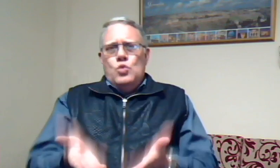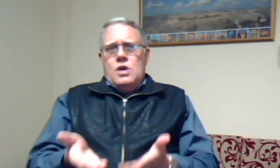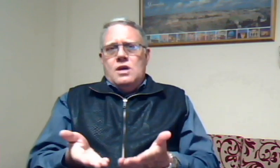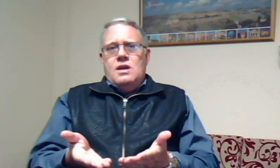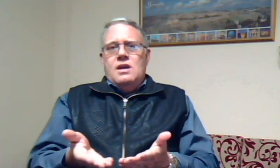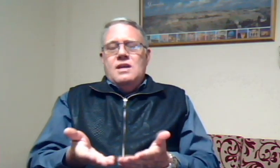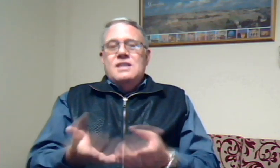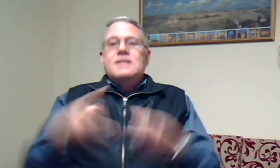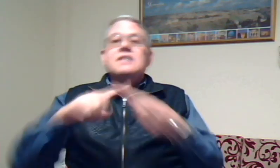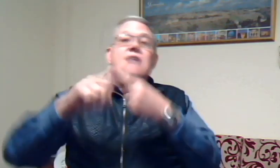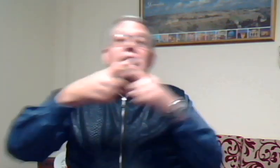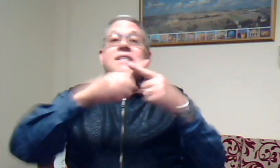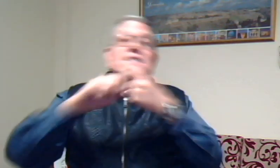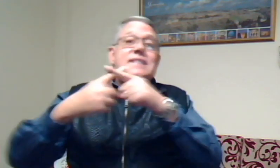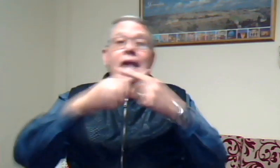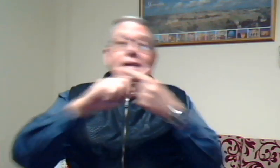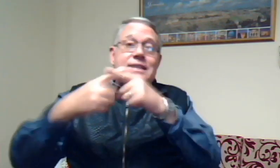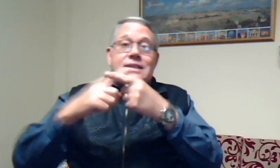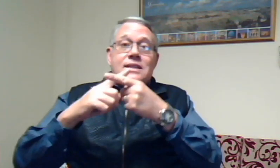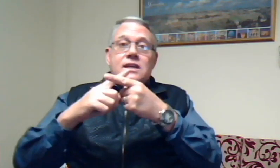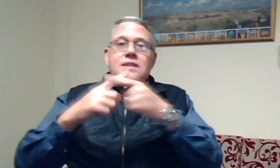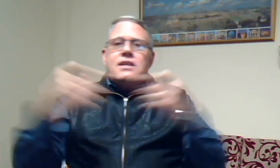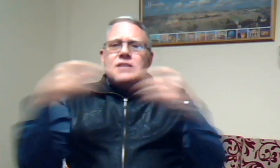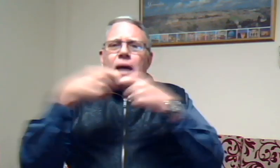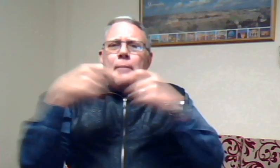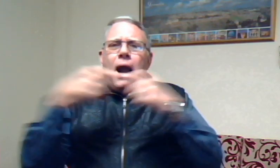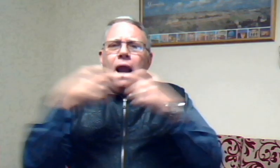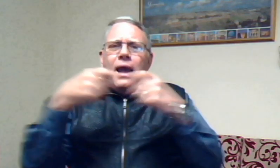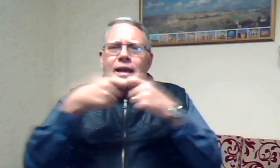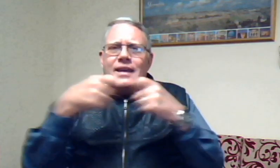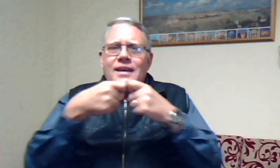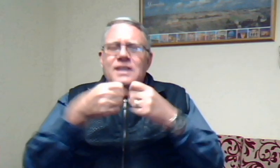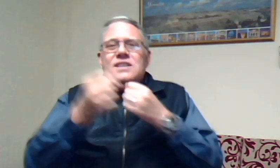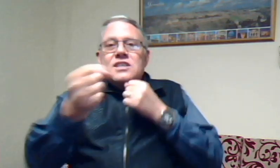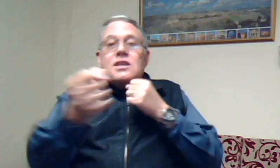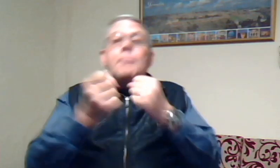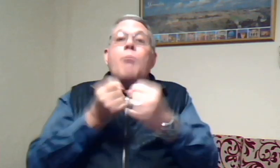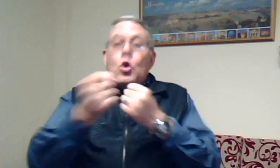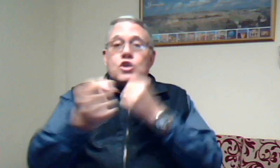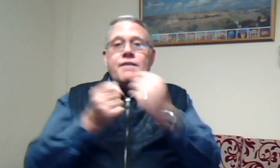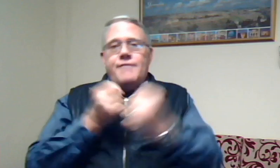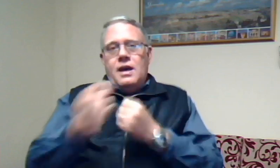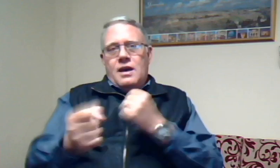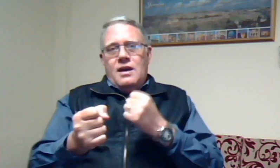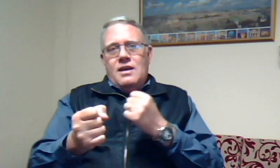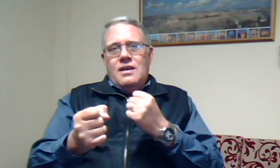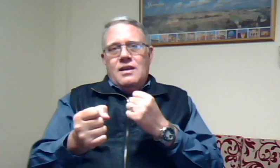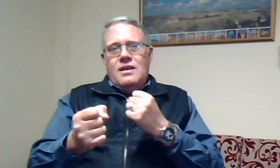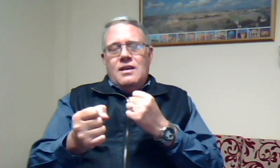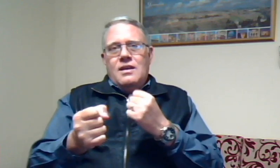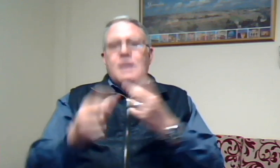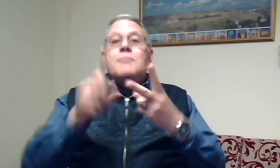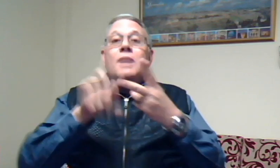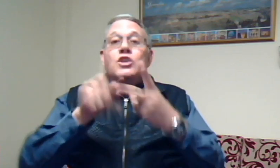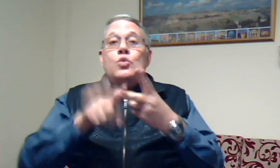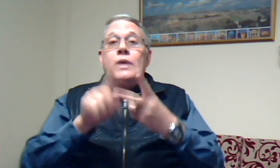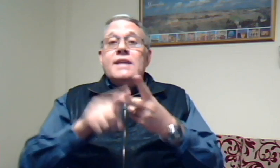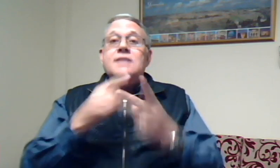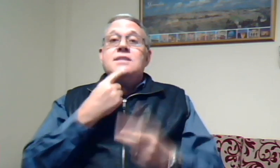dis a strijd dis a beklui dis a boks geveg maar tweede sê